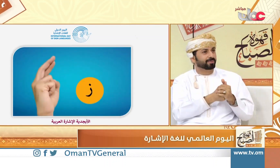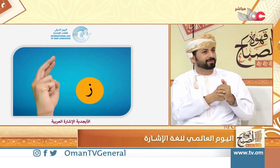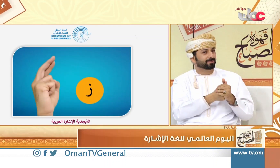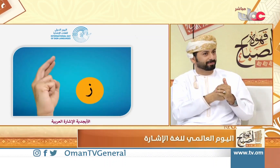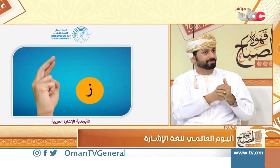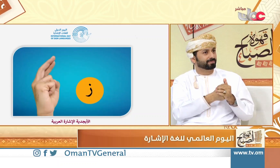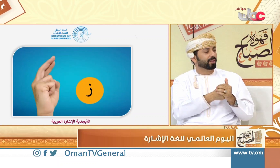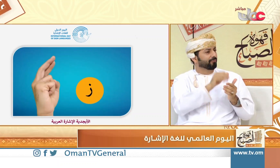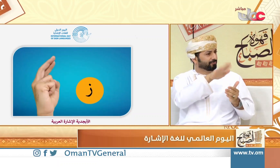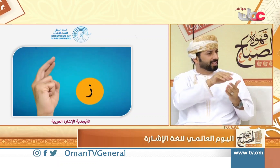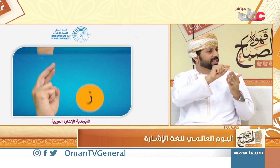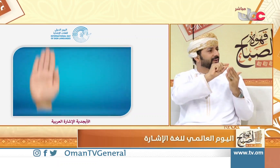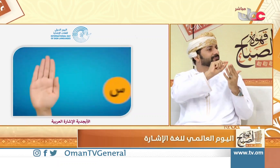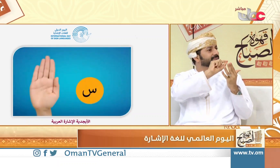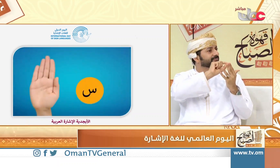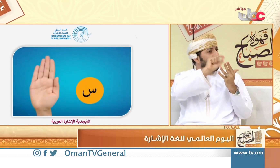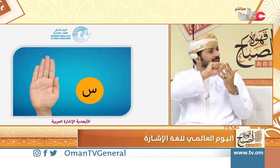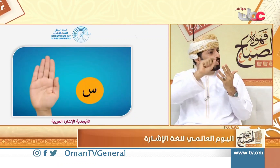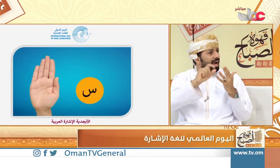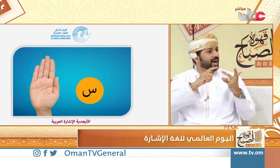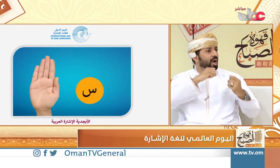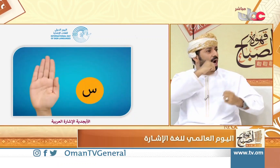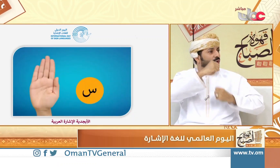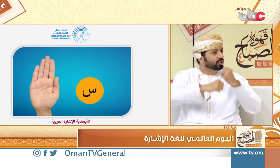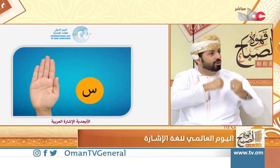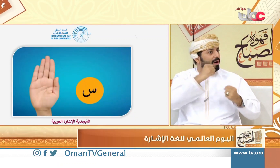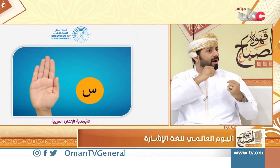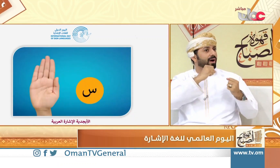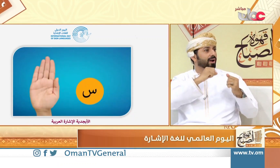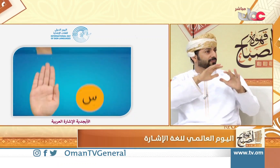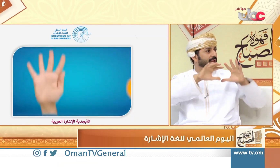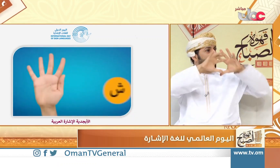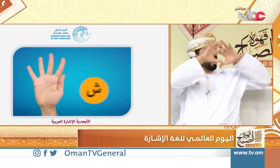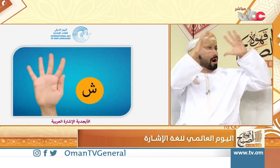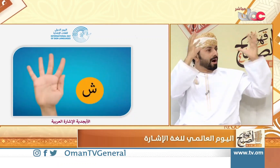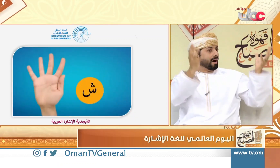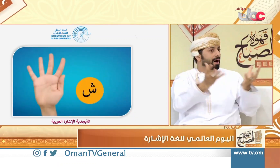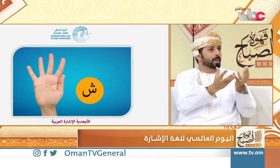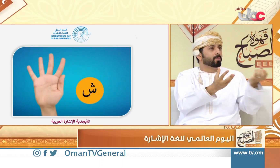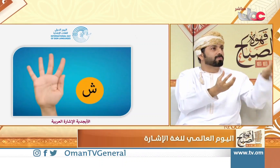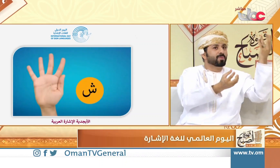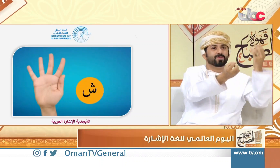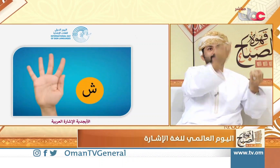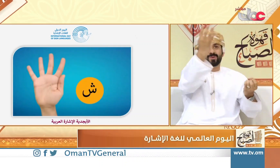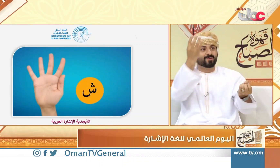التالي بالنسبة لك أستاذا شيماء أيضاً الفعاليات التي تمت والأنشطة والبرامج التي تمت خلال